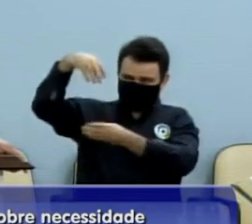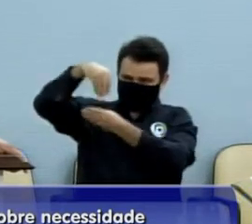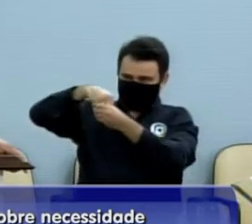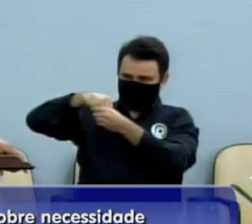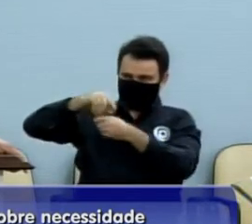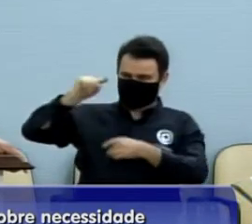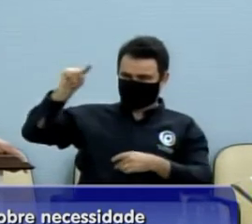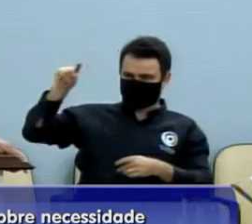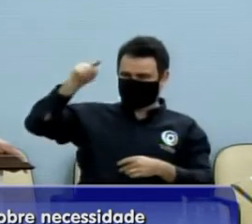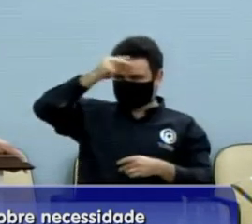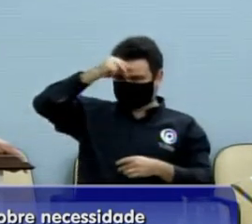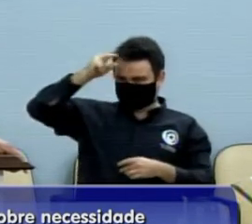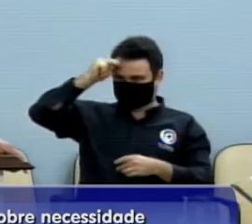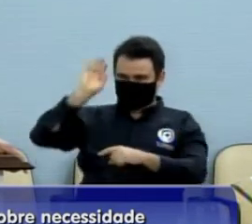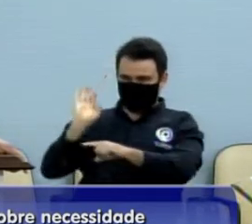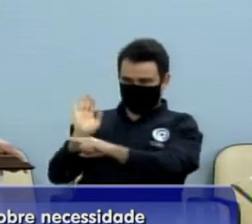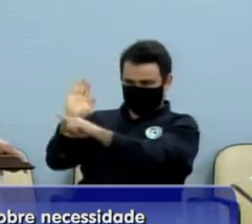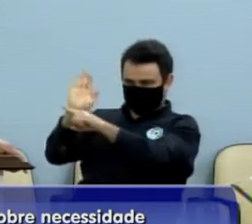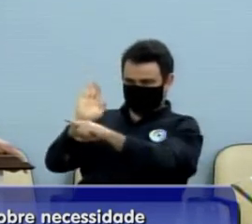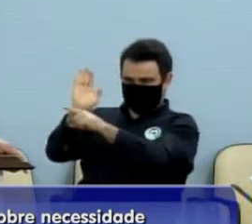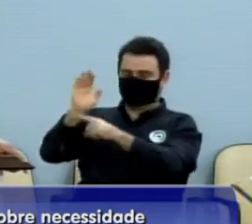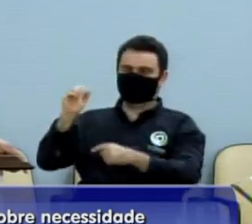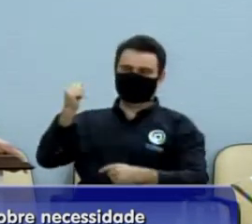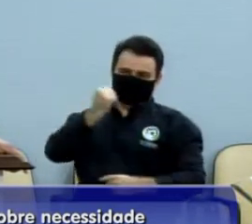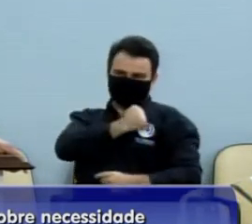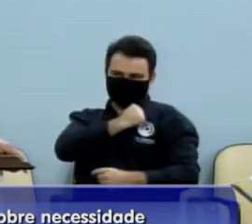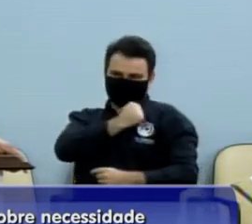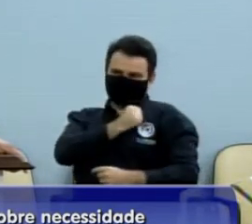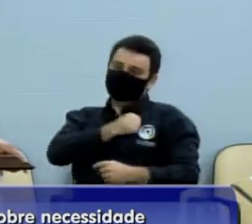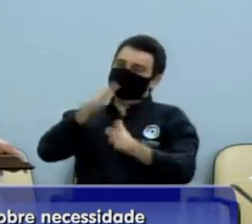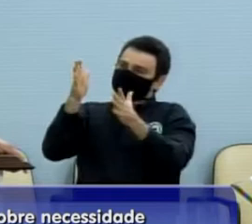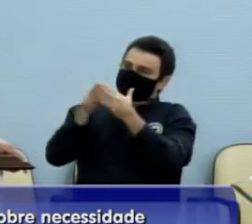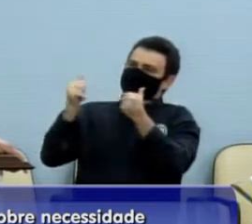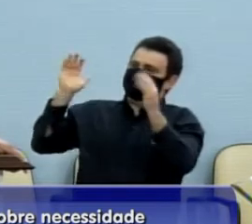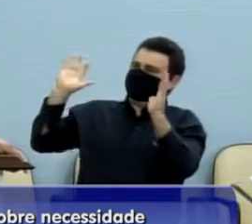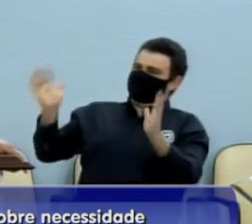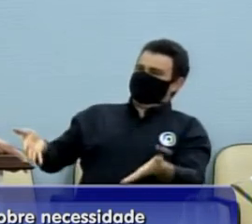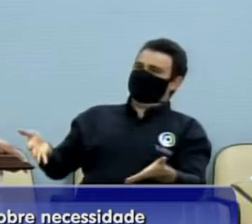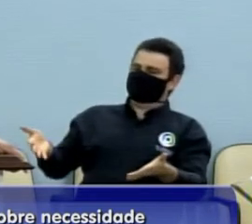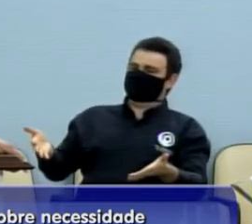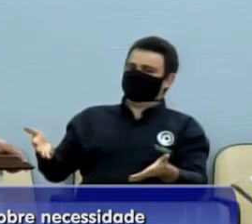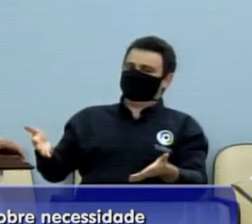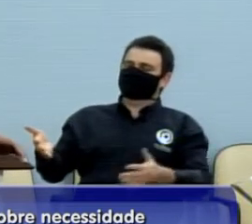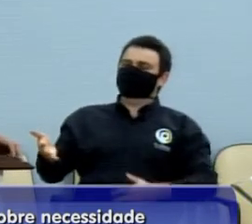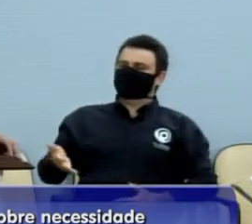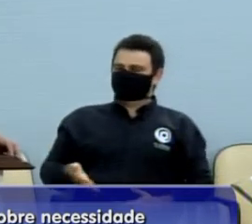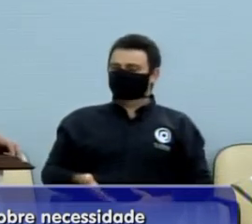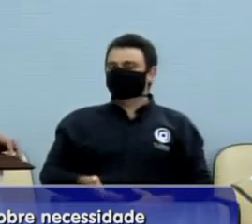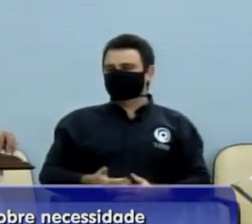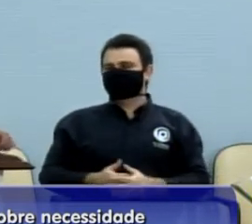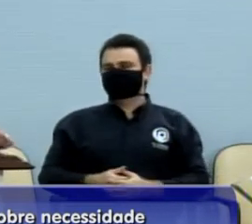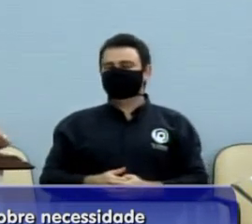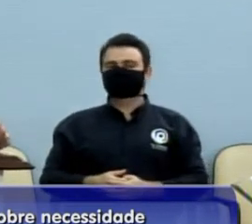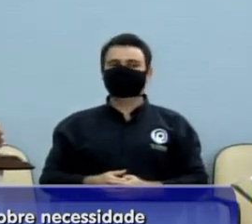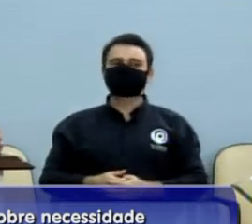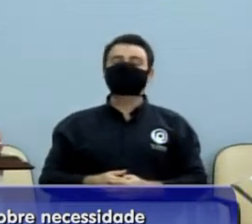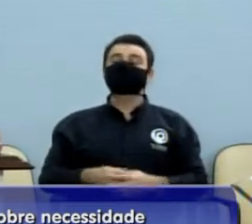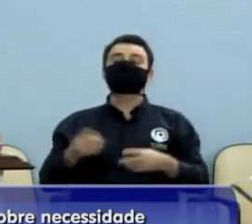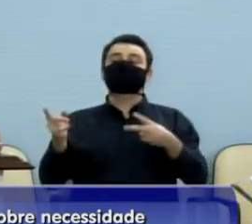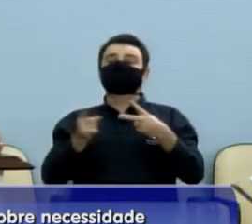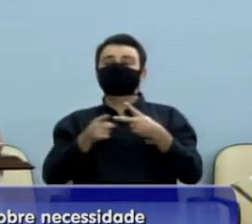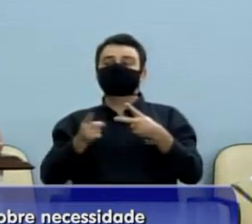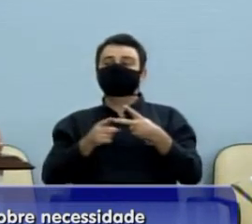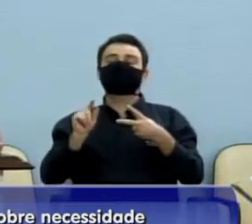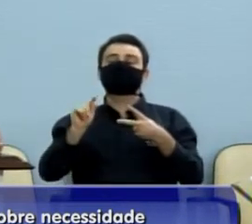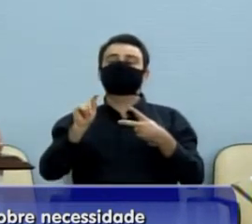o secretário Jair e ao prefeito Edinho, esse pedido que vem em nós, o nosso gabinete. E o segundo pedido é a Secretaria de